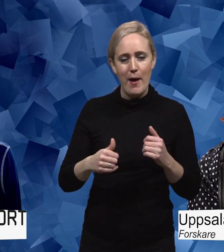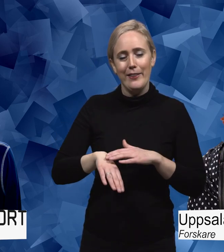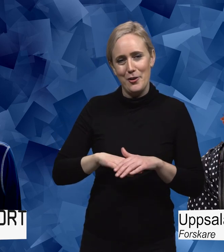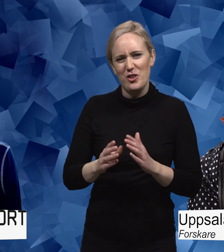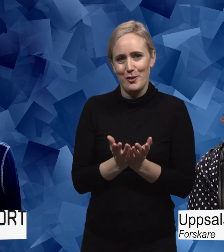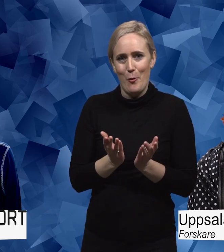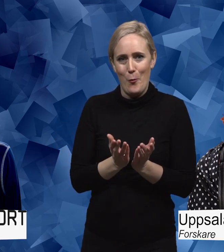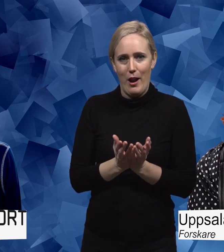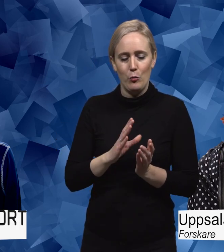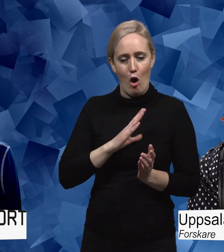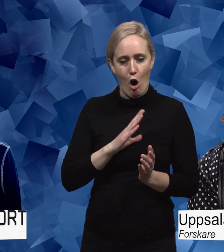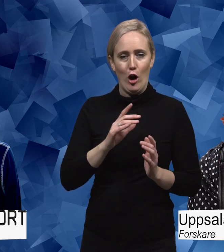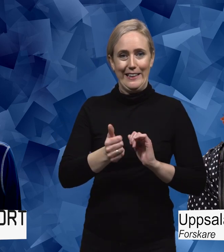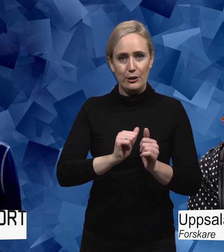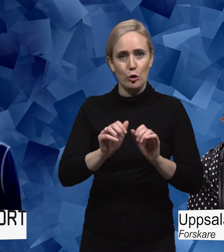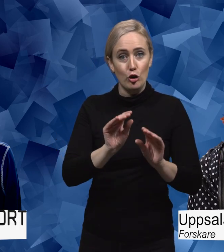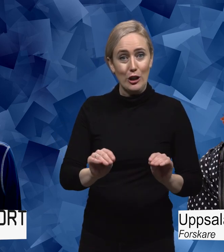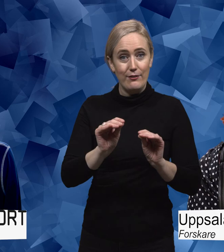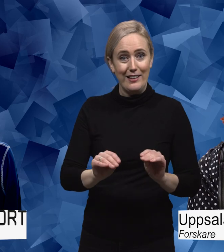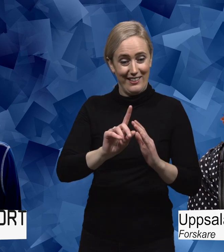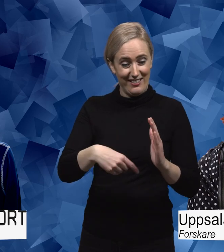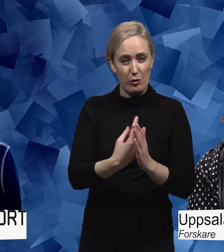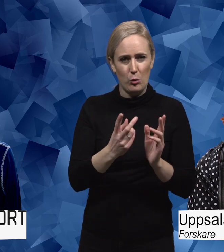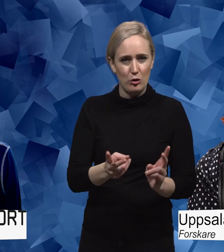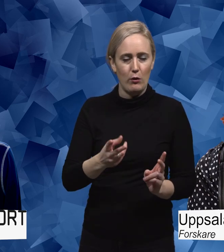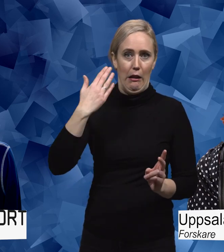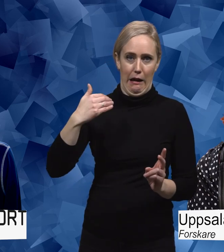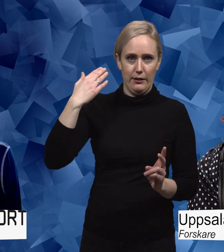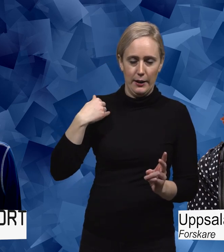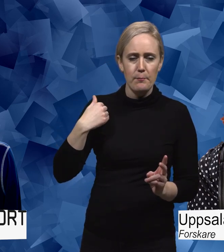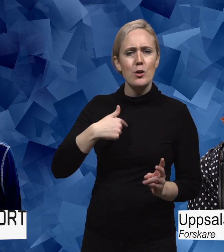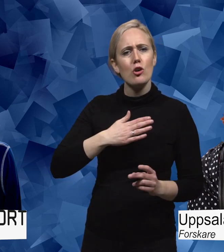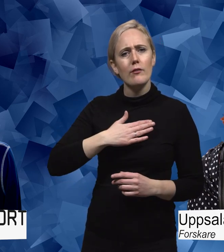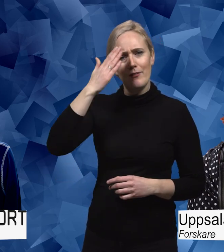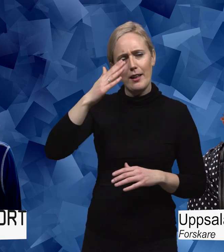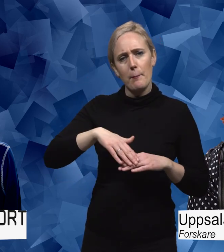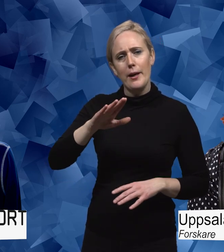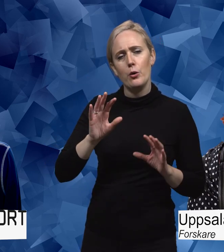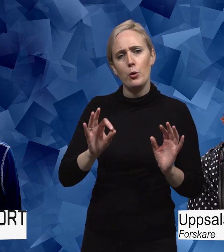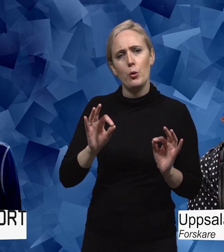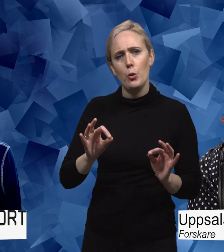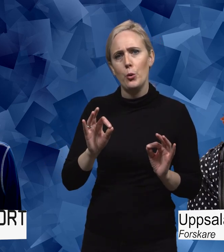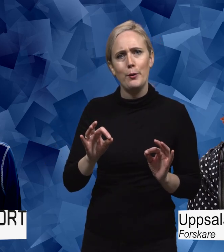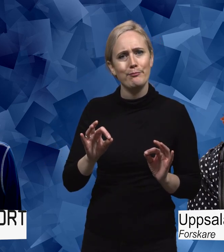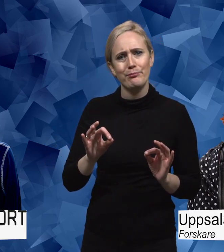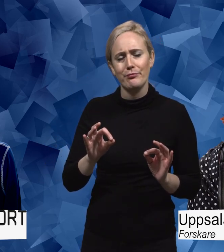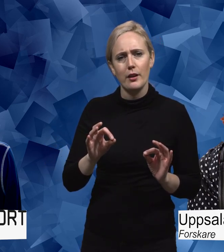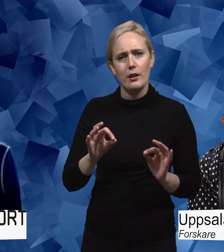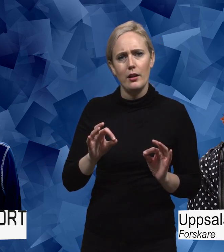ordnad idrottsundervisning. Och jag tänker att jag skulle gärna vilja veta lite mer om hur långt ifrån det vi